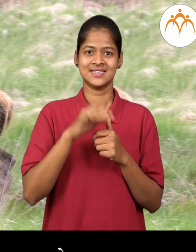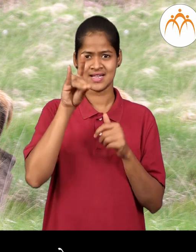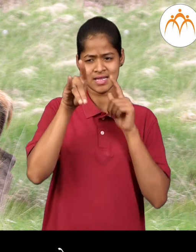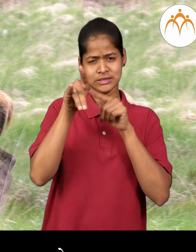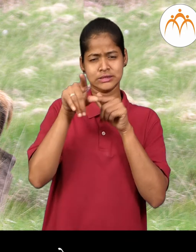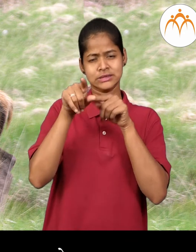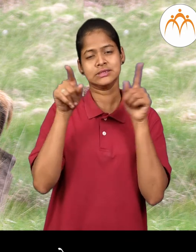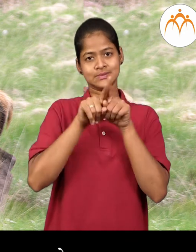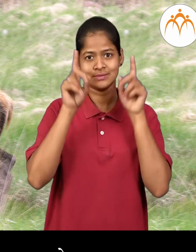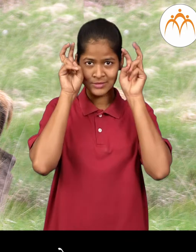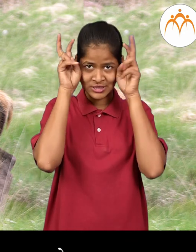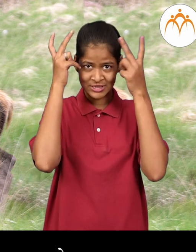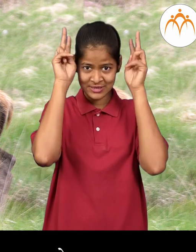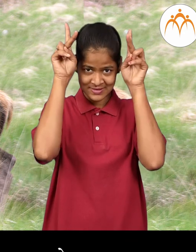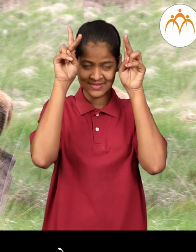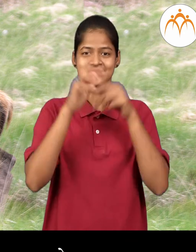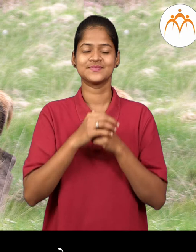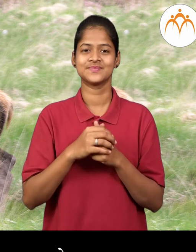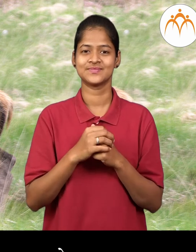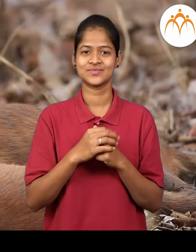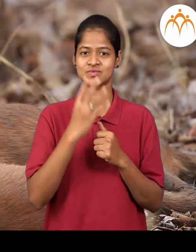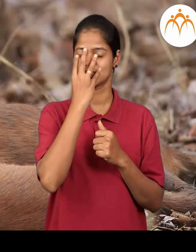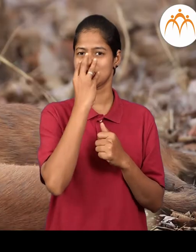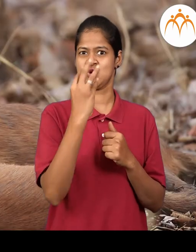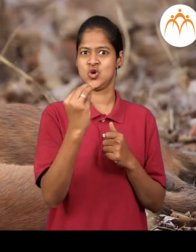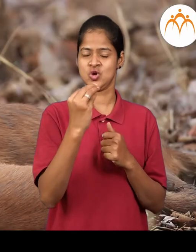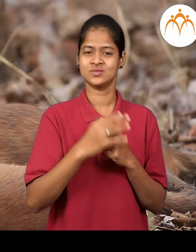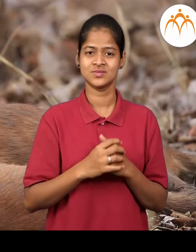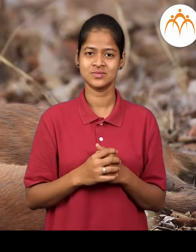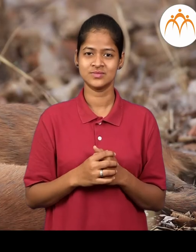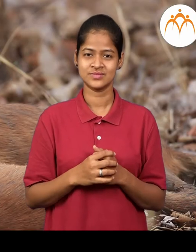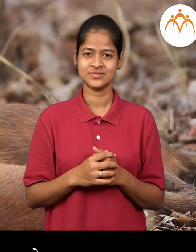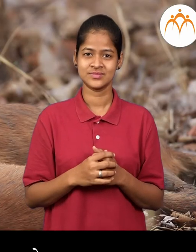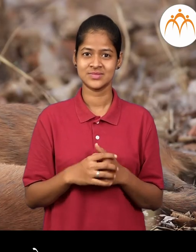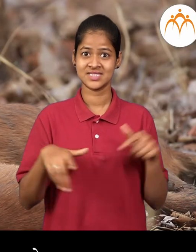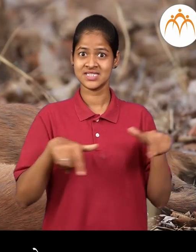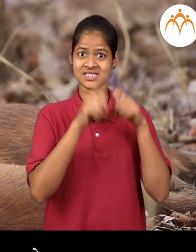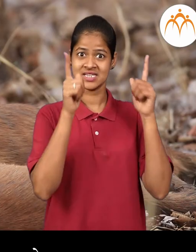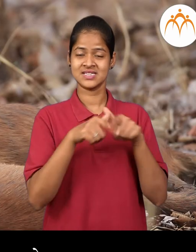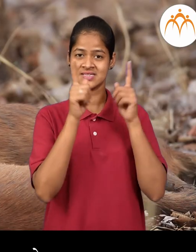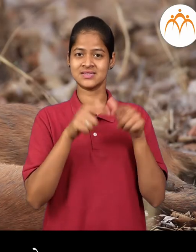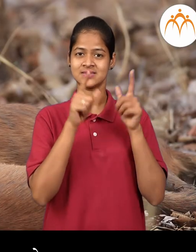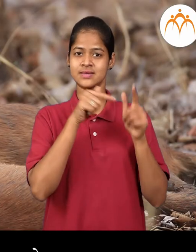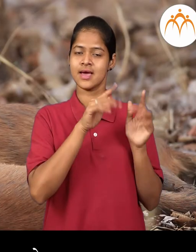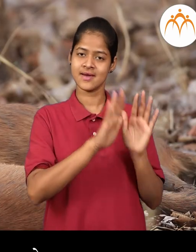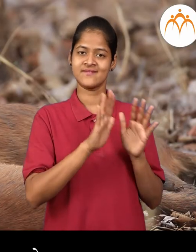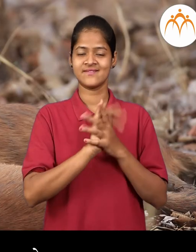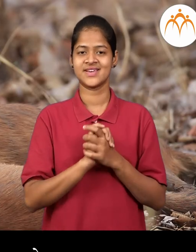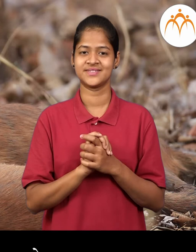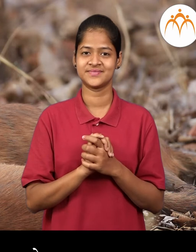हरनाचा प्रकार आहे कोल्हा कोल्हा हा